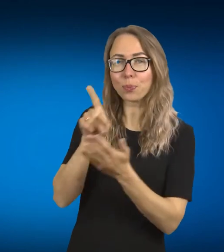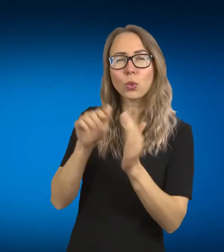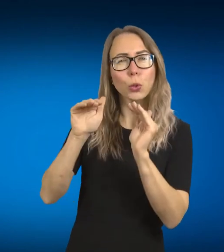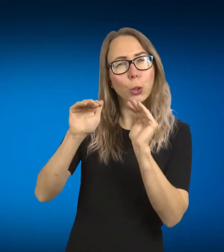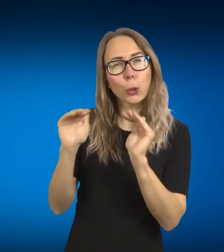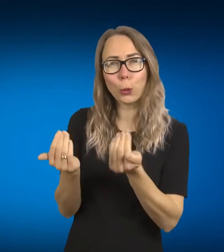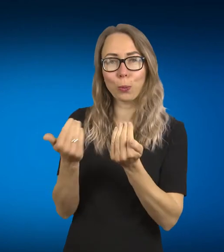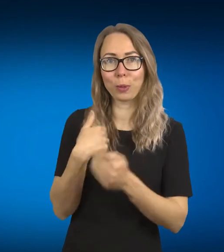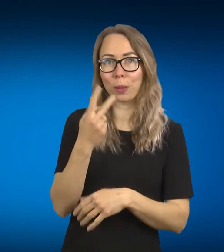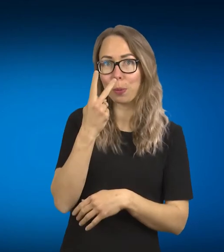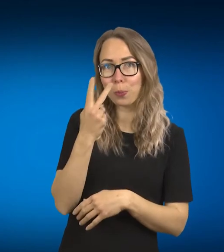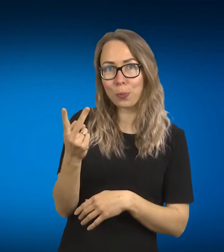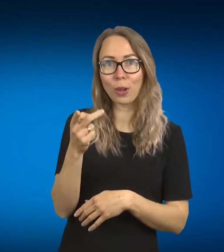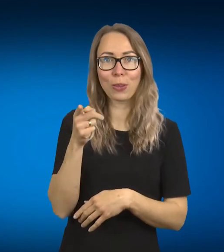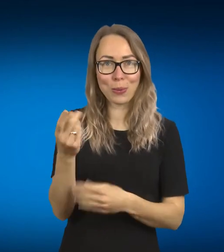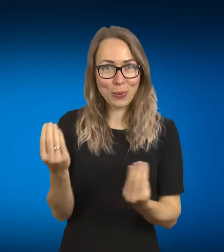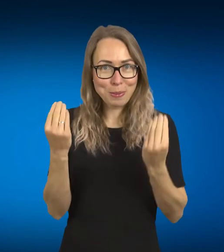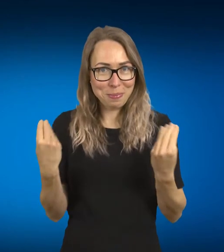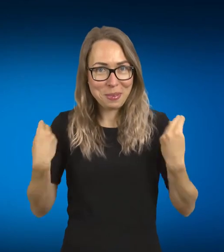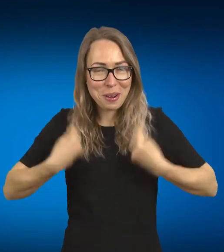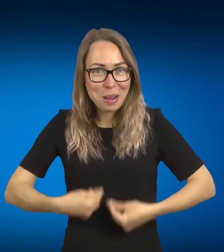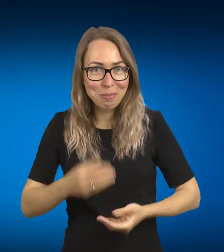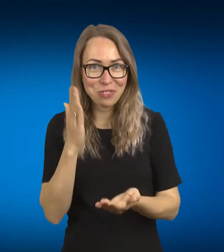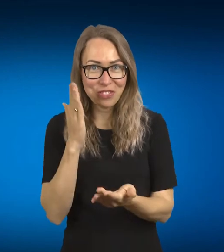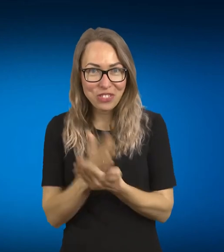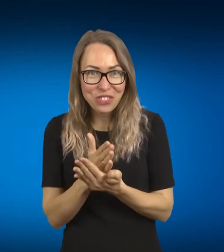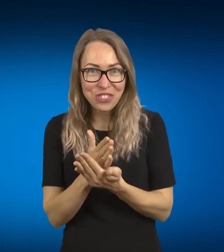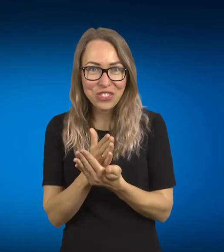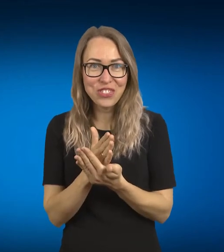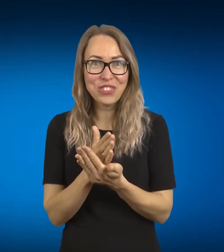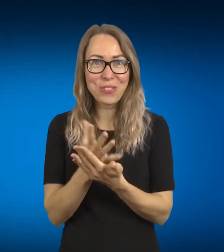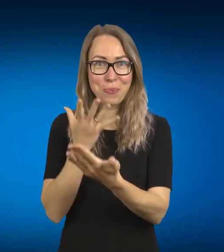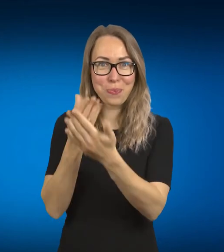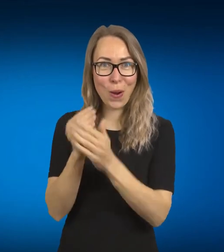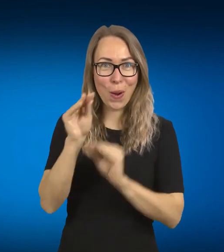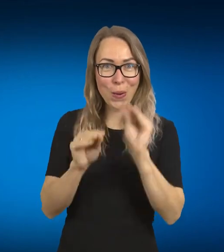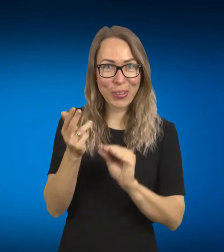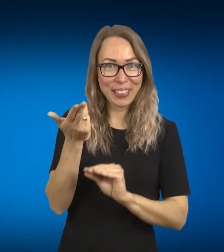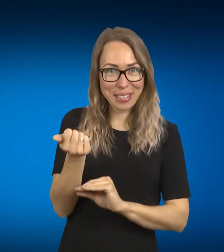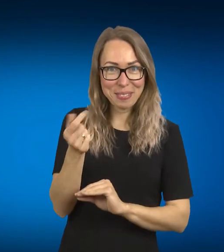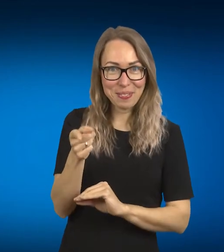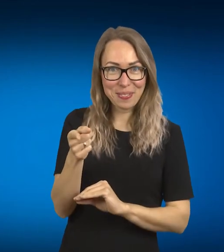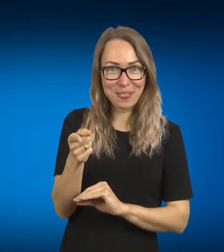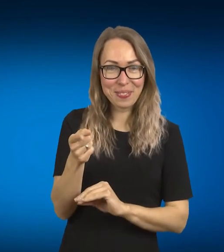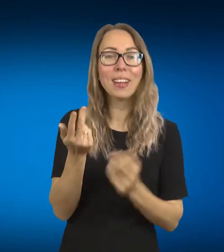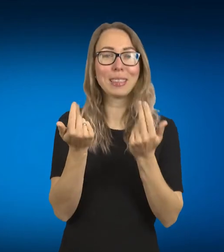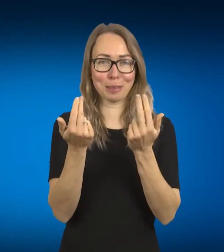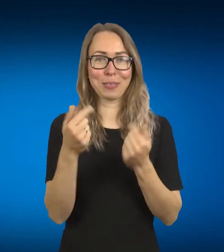aš matau, tu net ir pasipuošusi, ar nes vienu iš savo kūrinių? Taip. Kavos